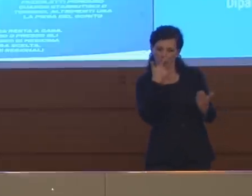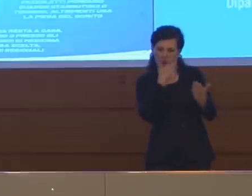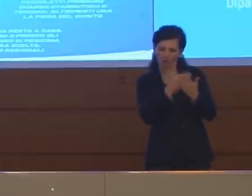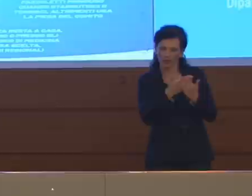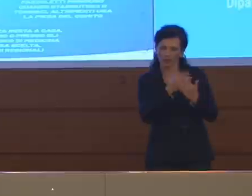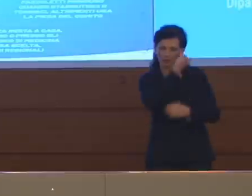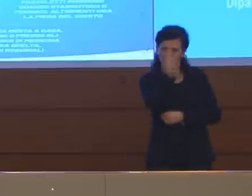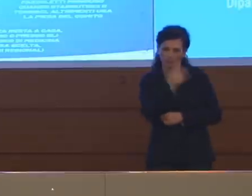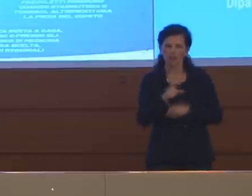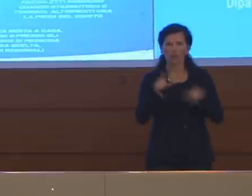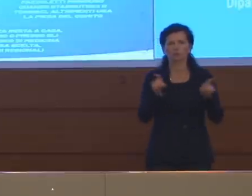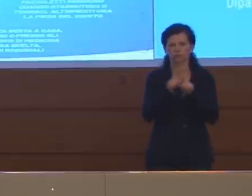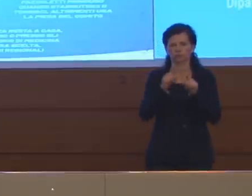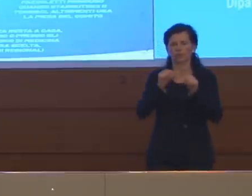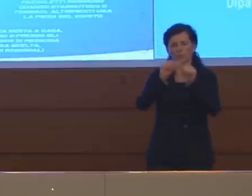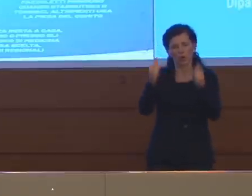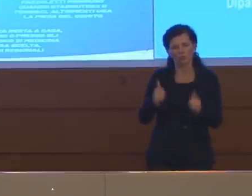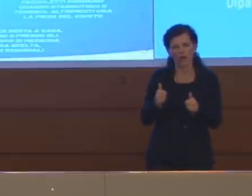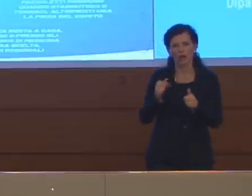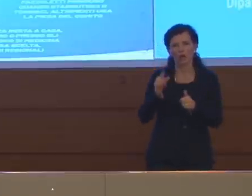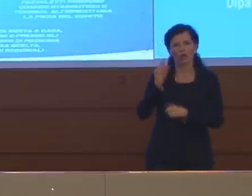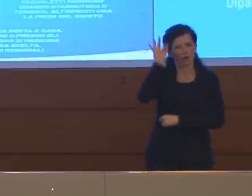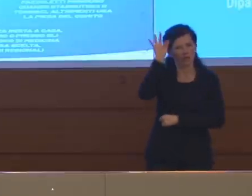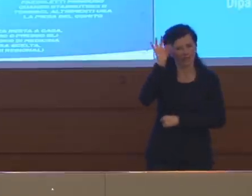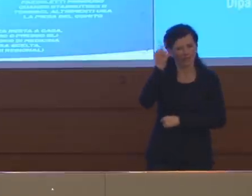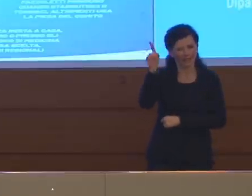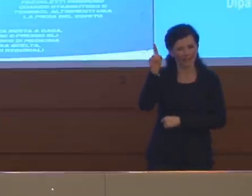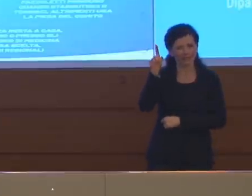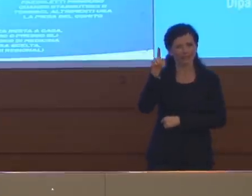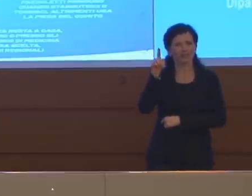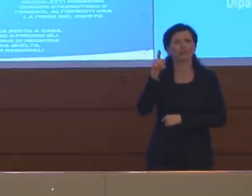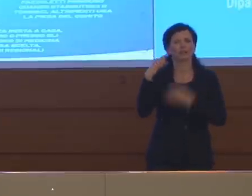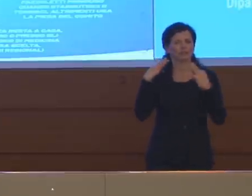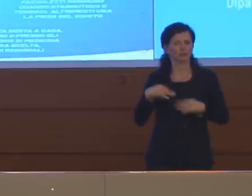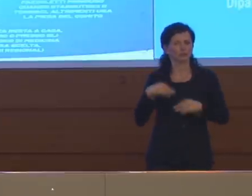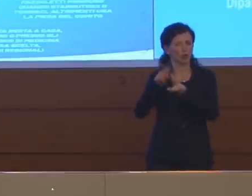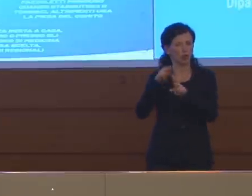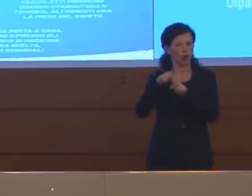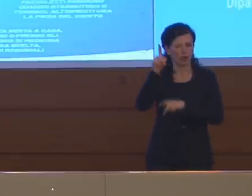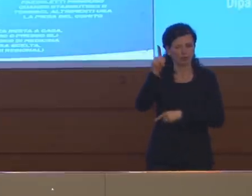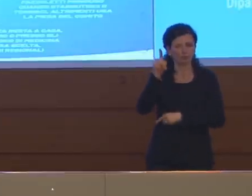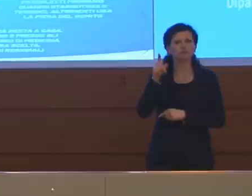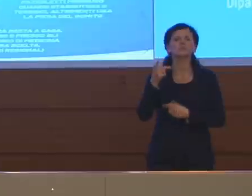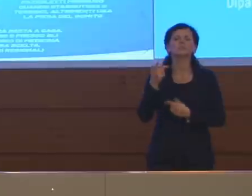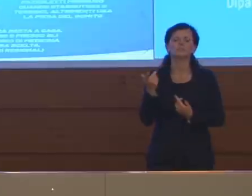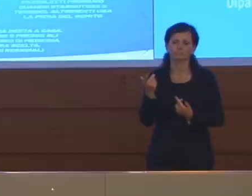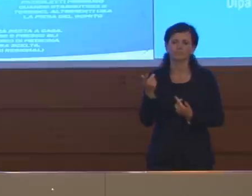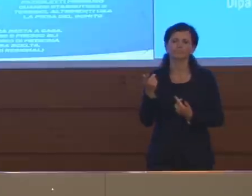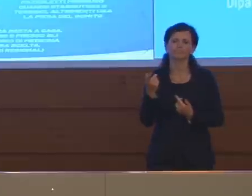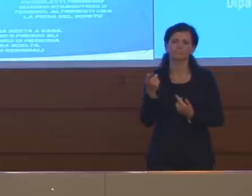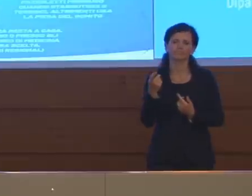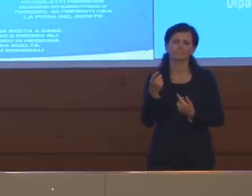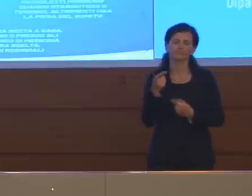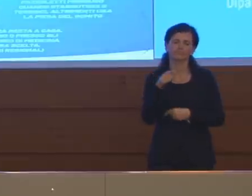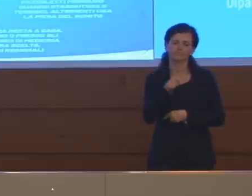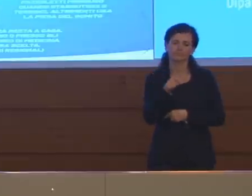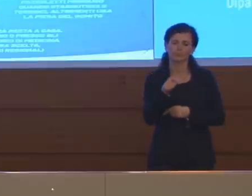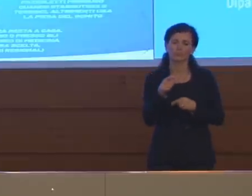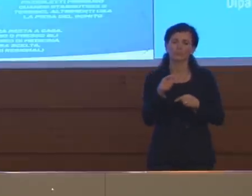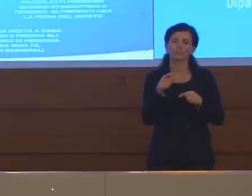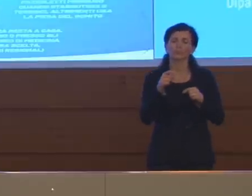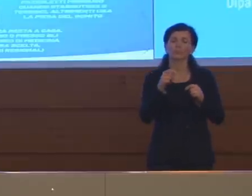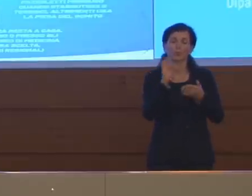inglesi dell'Imperial College o da altri. La scuola per vari motivi, anche perché ovviamente ha momenti di